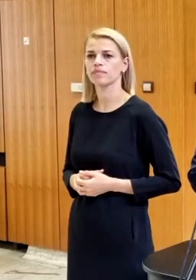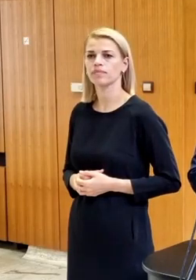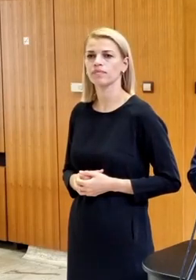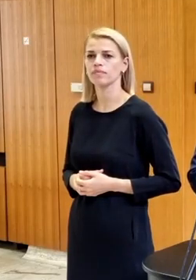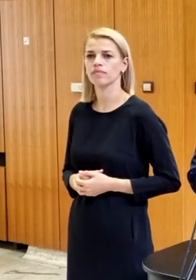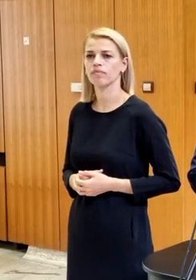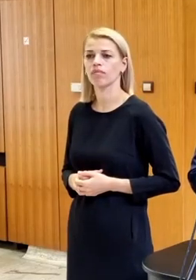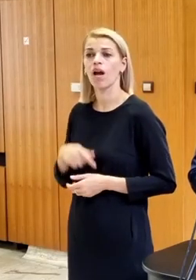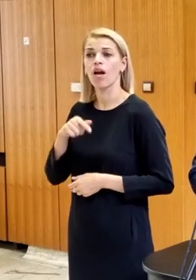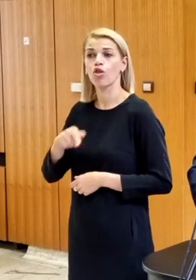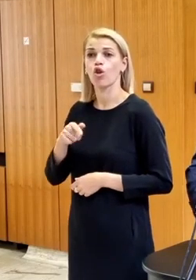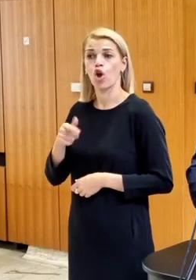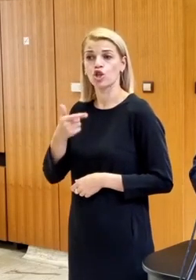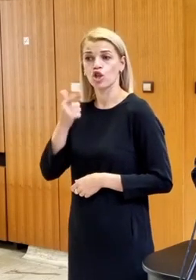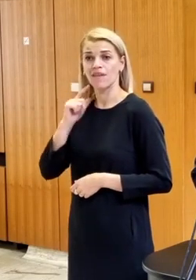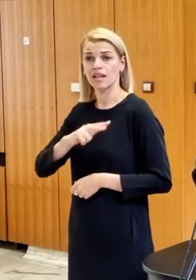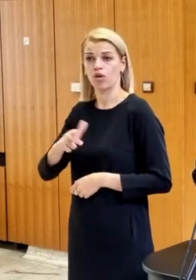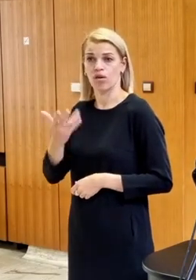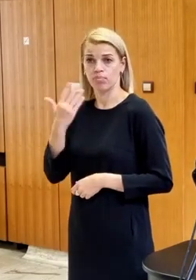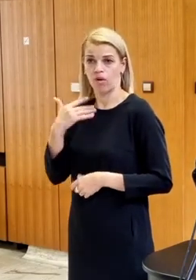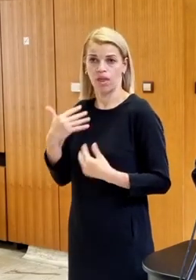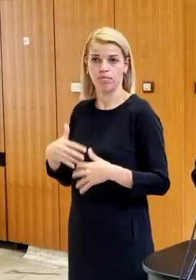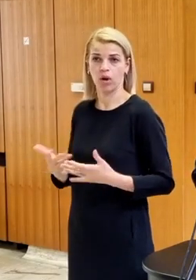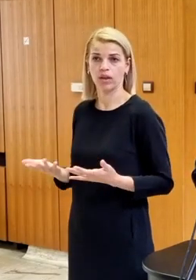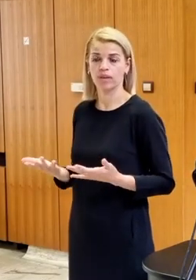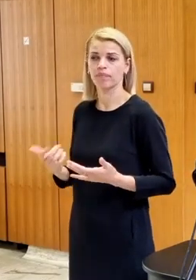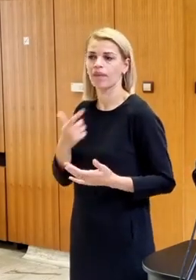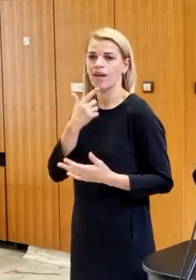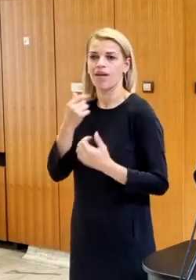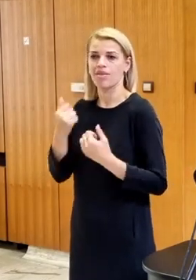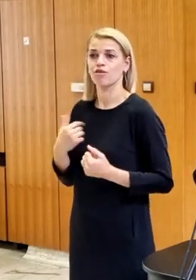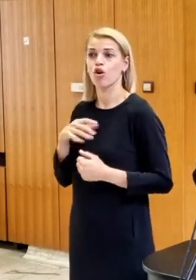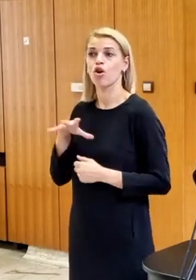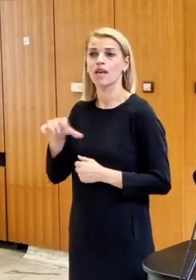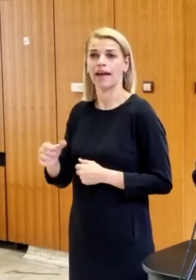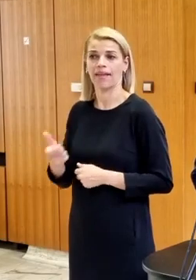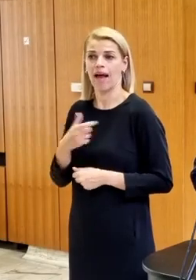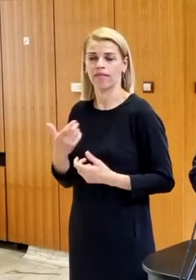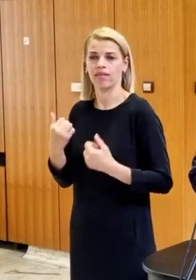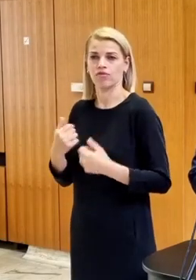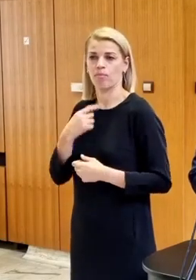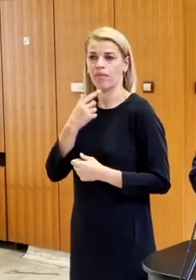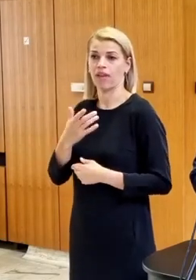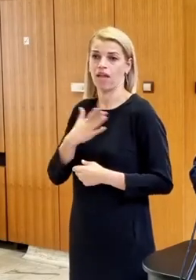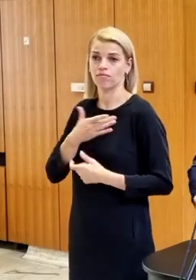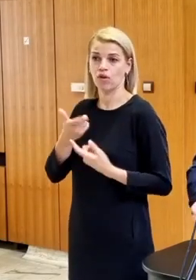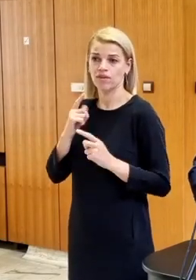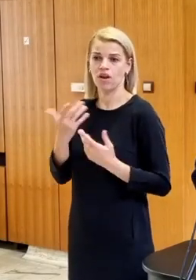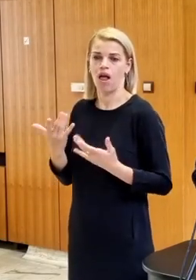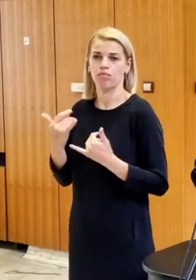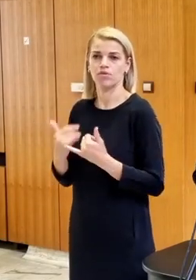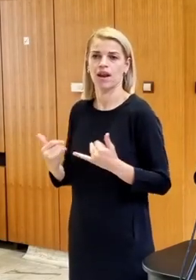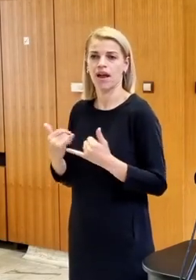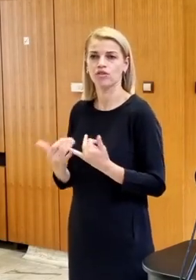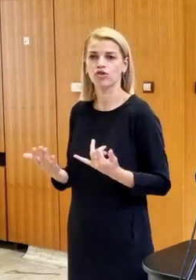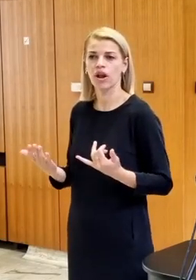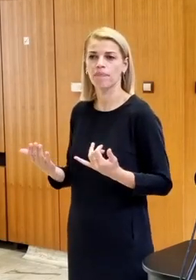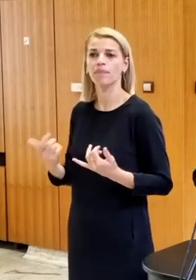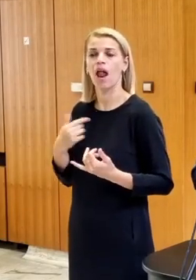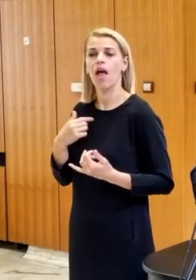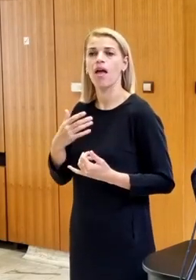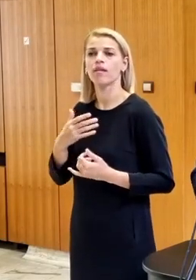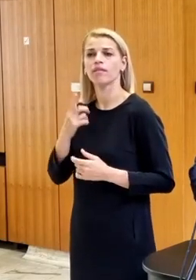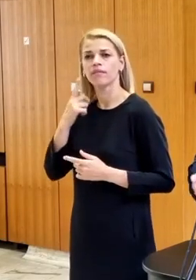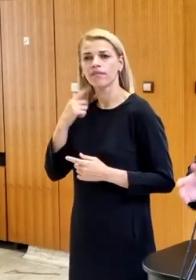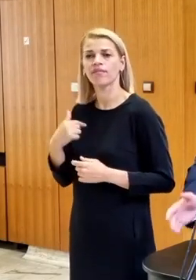Nebolí to slovenské drony, hej? No tak to je ťažko definovať, keď ho neviete zachytiť, ale my máme dnes prostriedky na to, aby sme vedeli presne určiť,